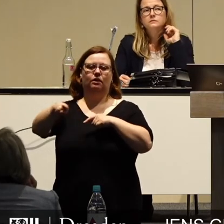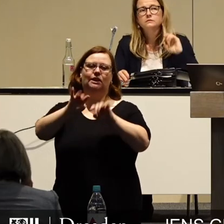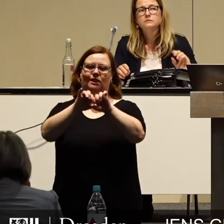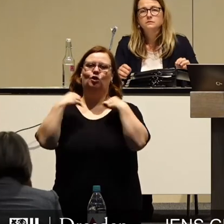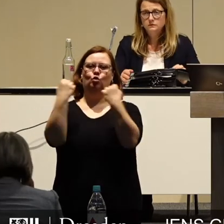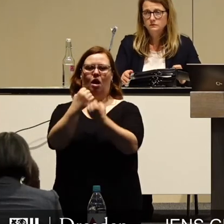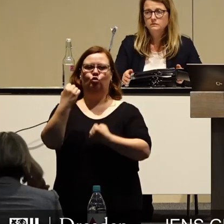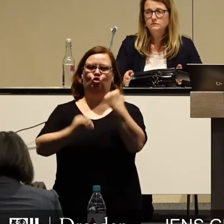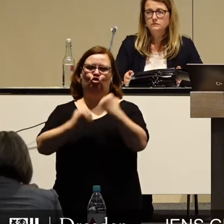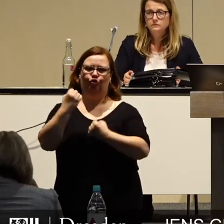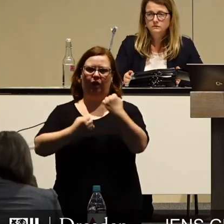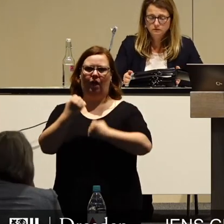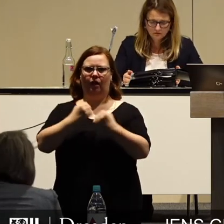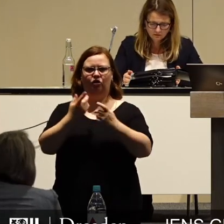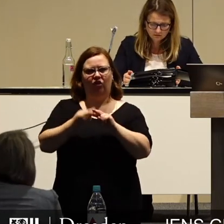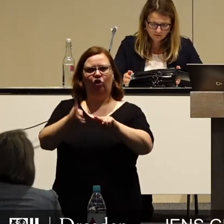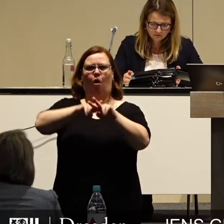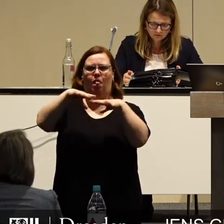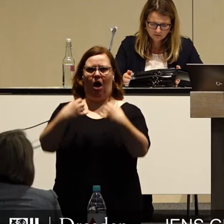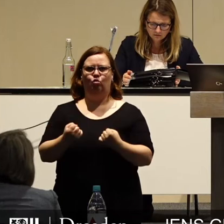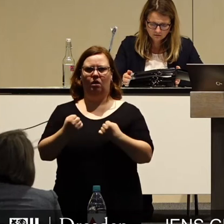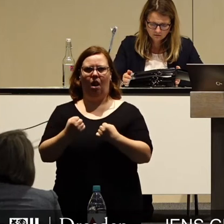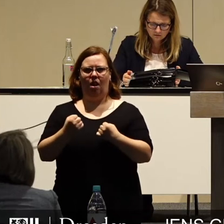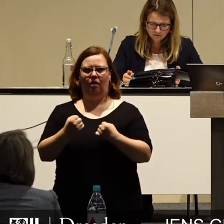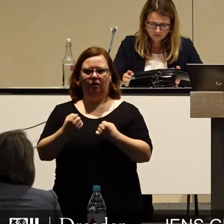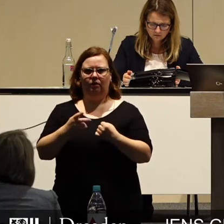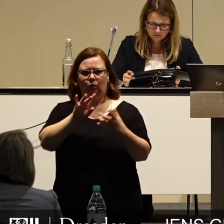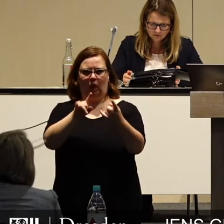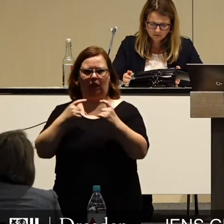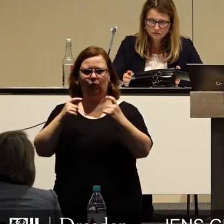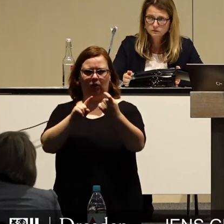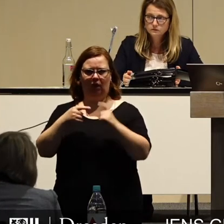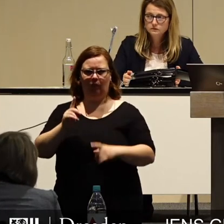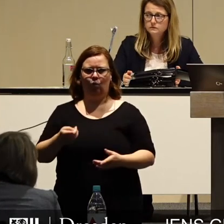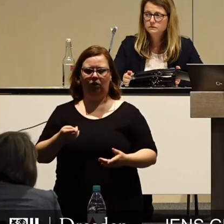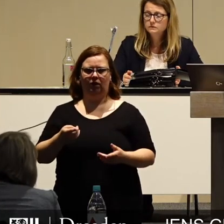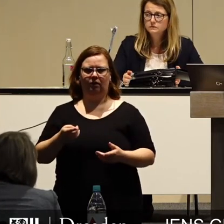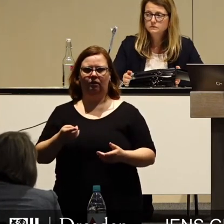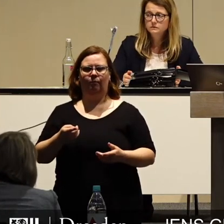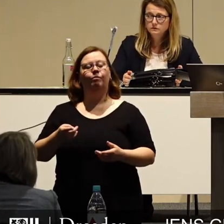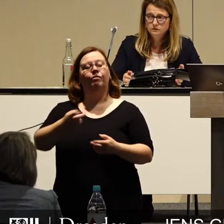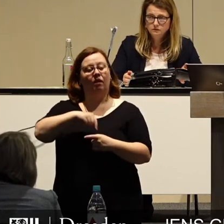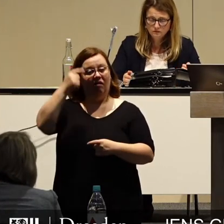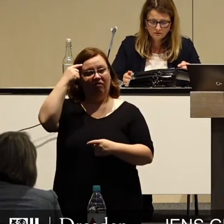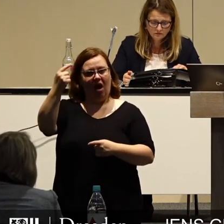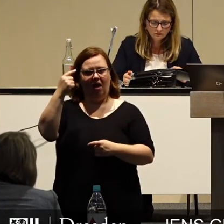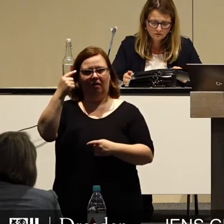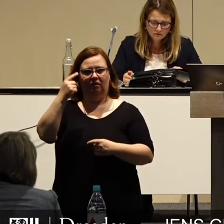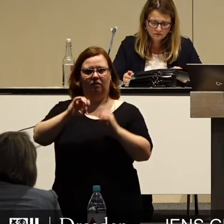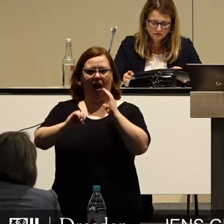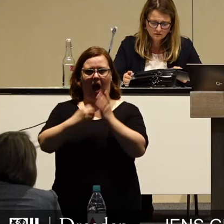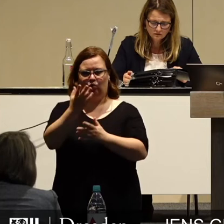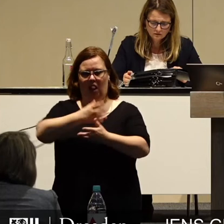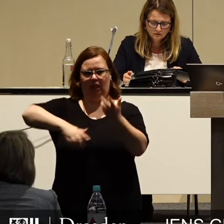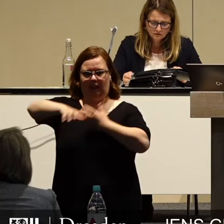Situation des zu erwartenden Doppelhaushalts schon mal andiskutiert. Wir wissen, was uns die aktuelle